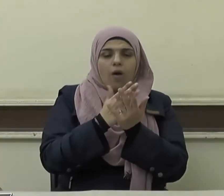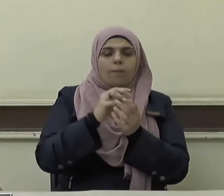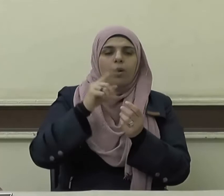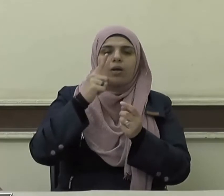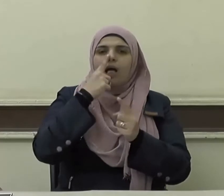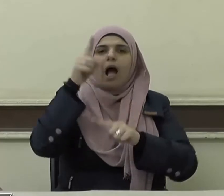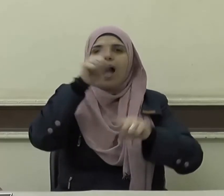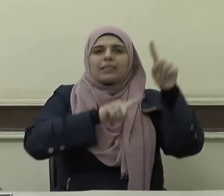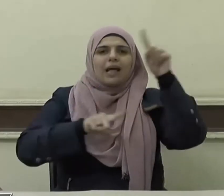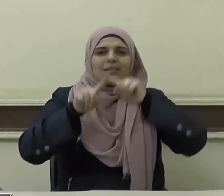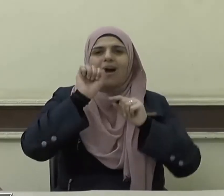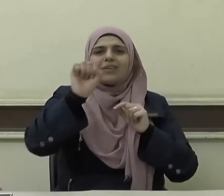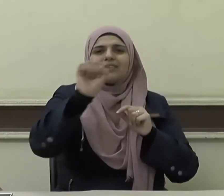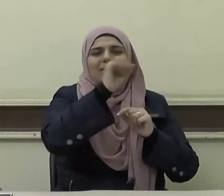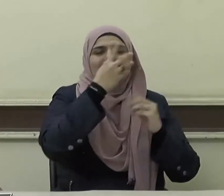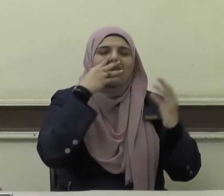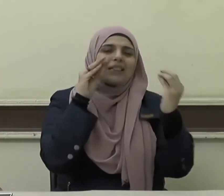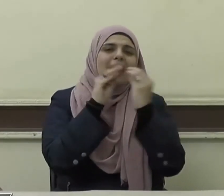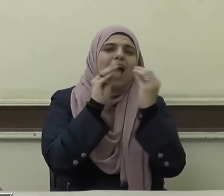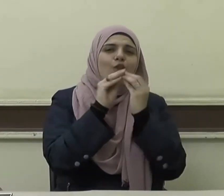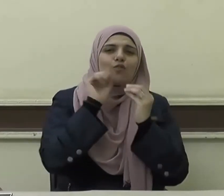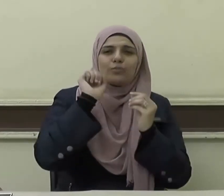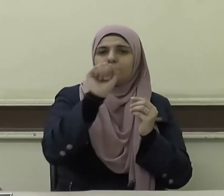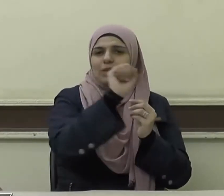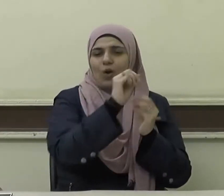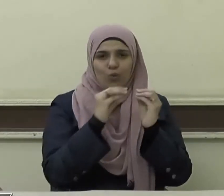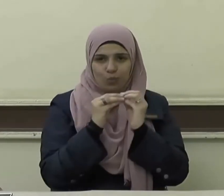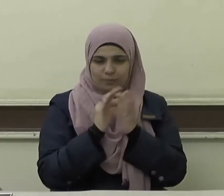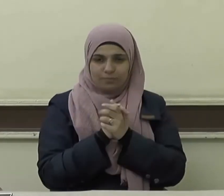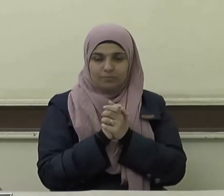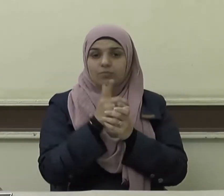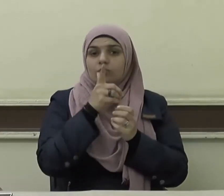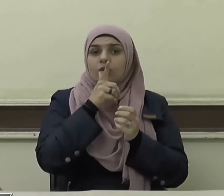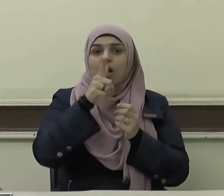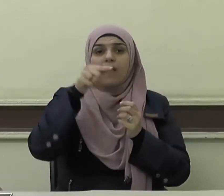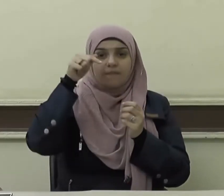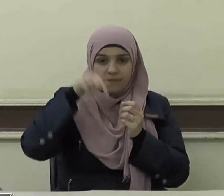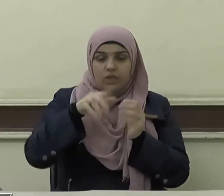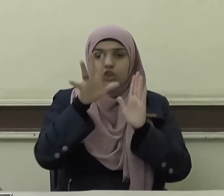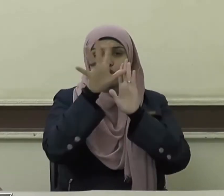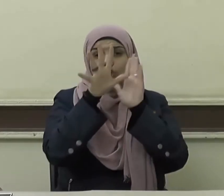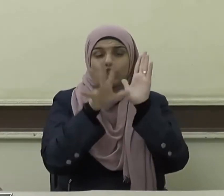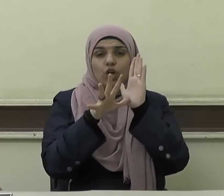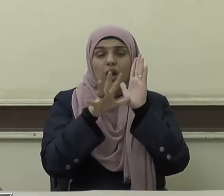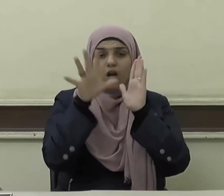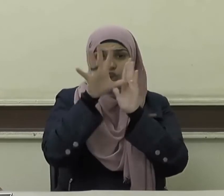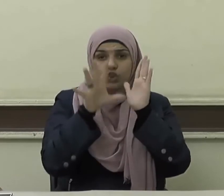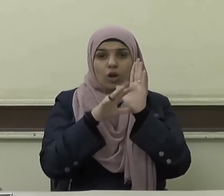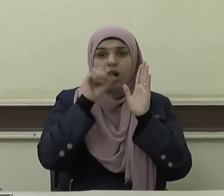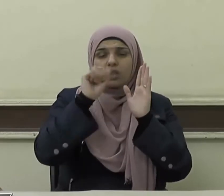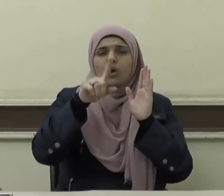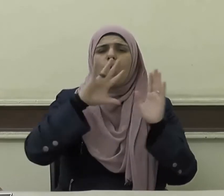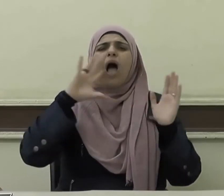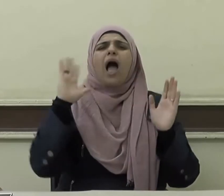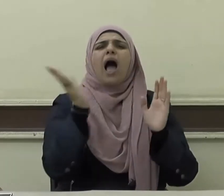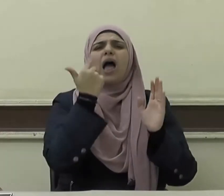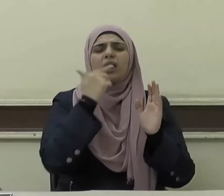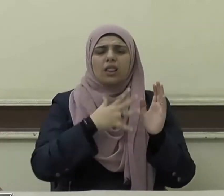الناس وما تآلف عليه فقد أقر الشرع الشريف كل طيب